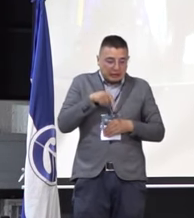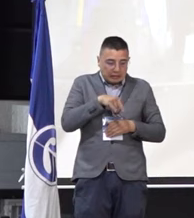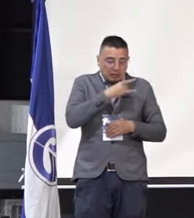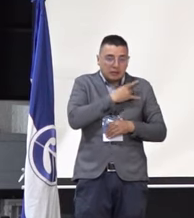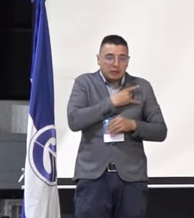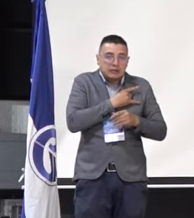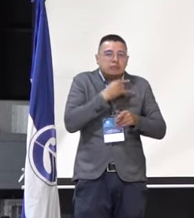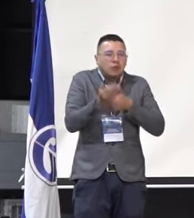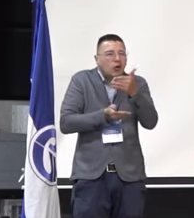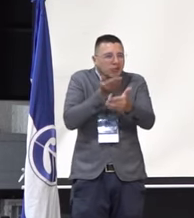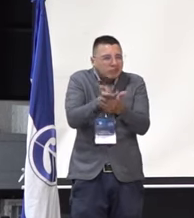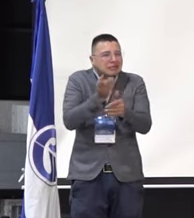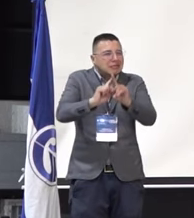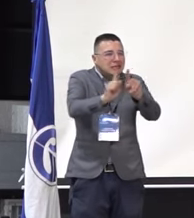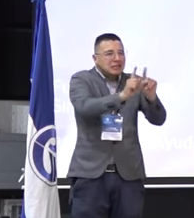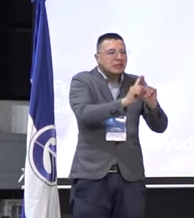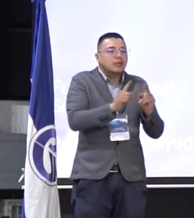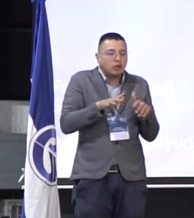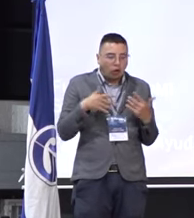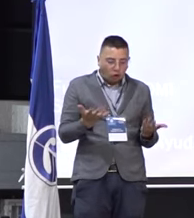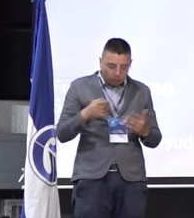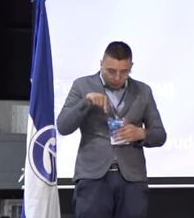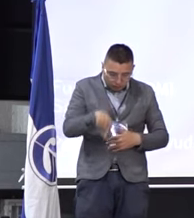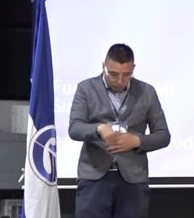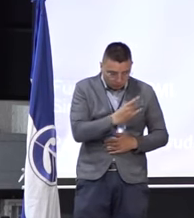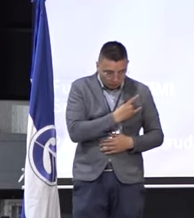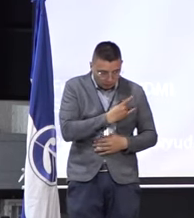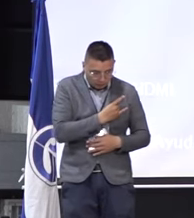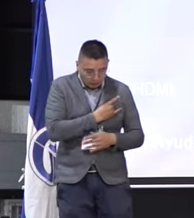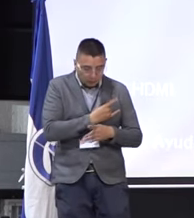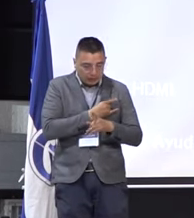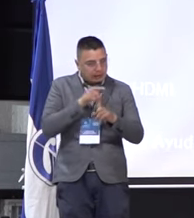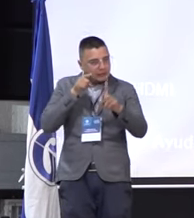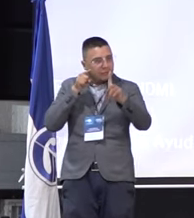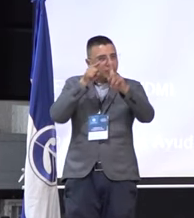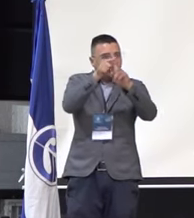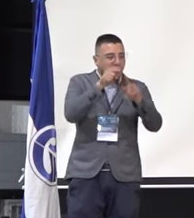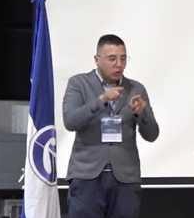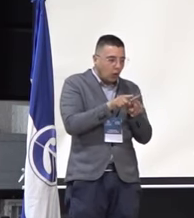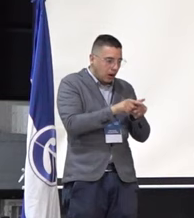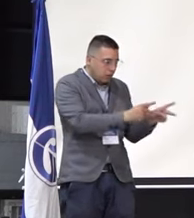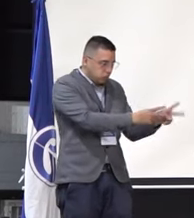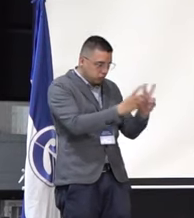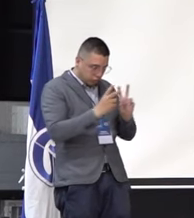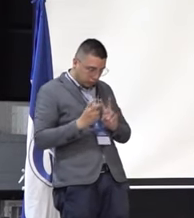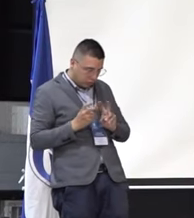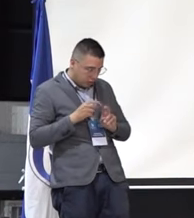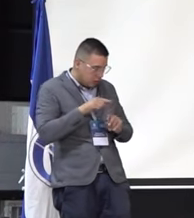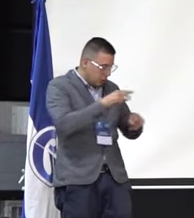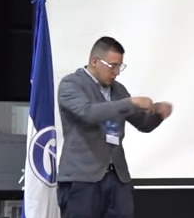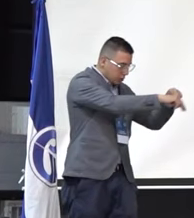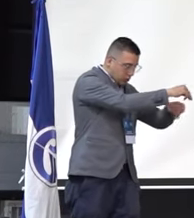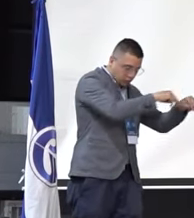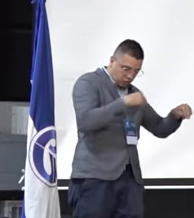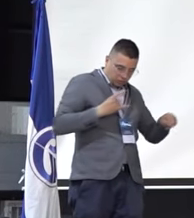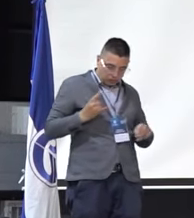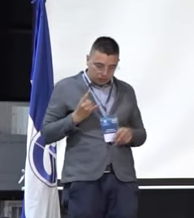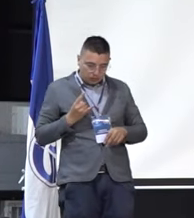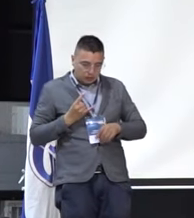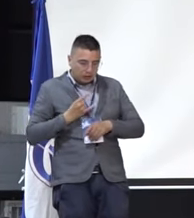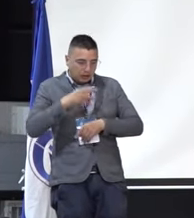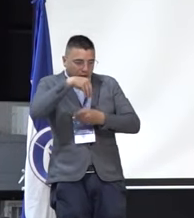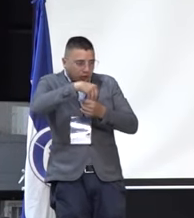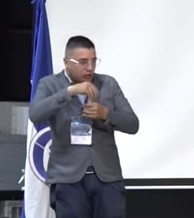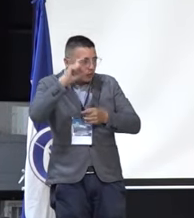ha venido proponiendo en relación de cómo la universidad logra ser un puente justamente con la sociedad y sobre todo la universidad pública.